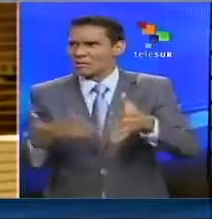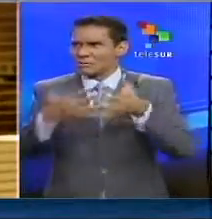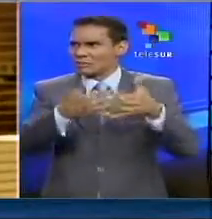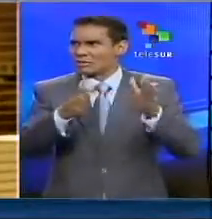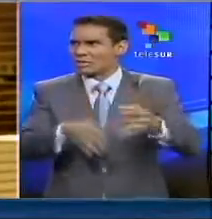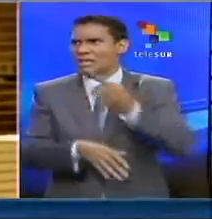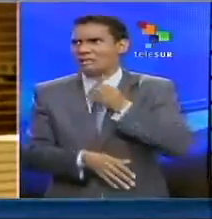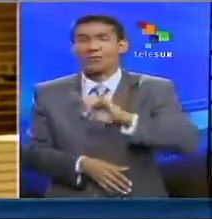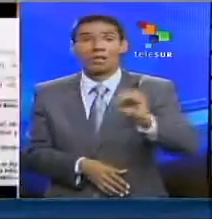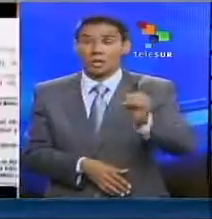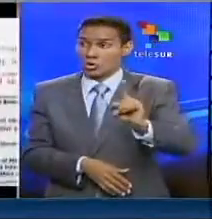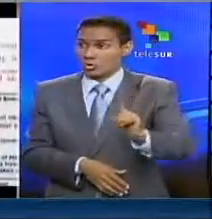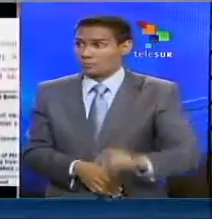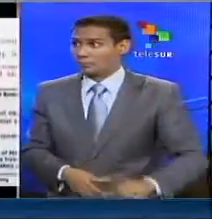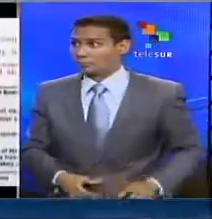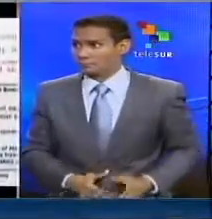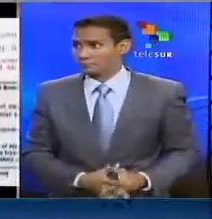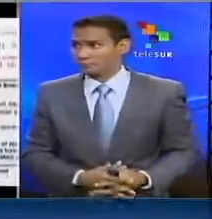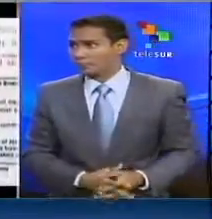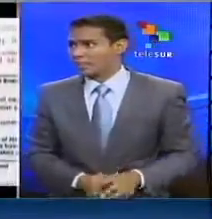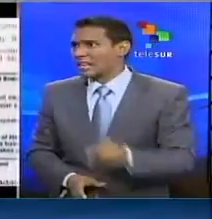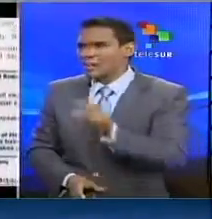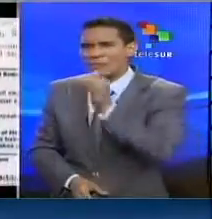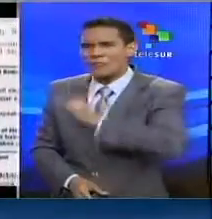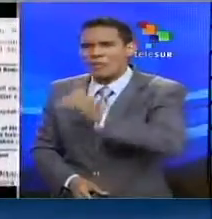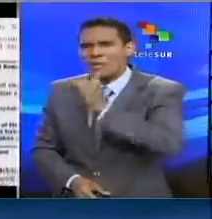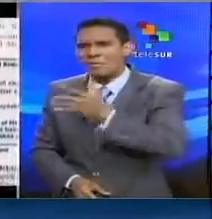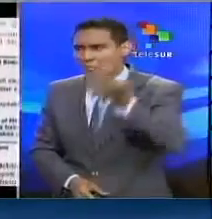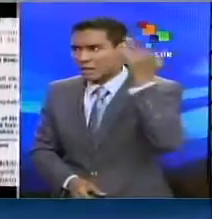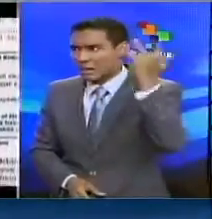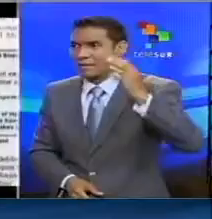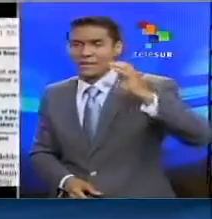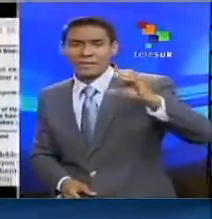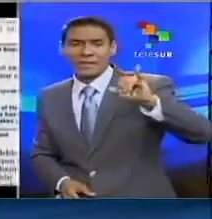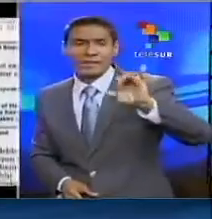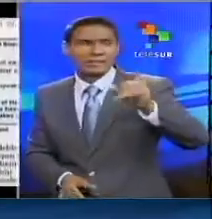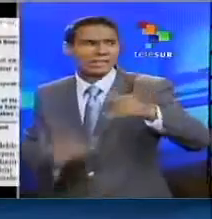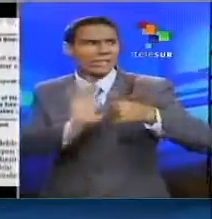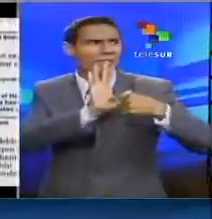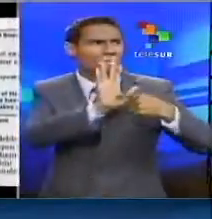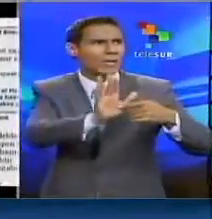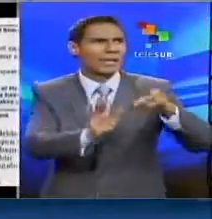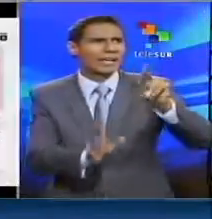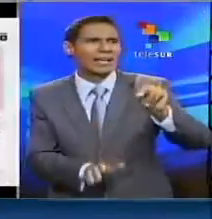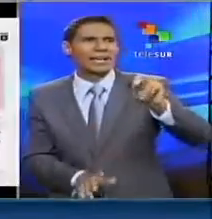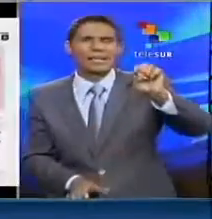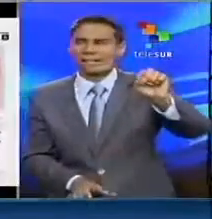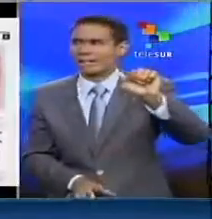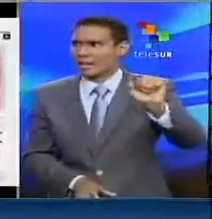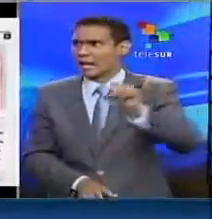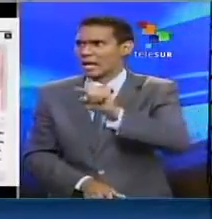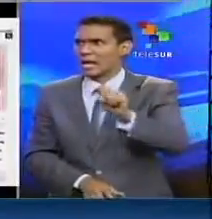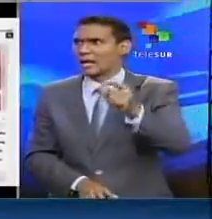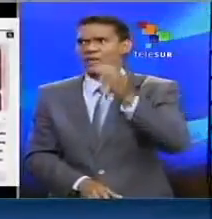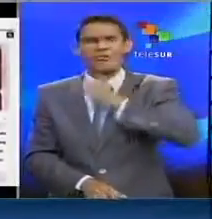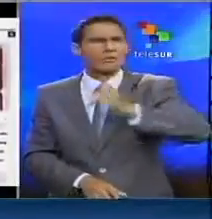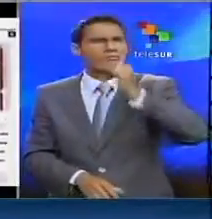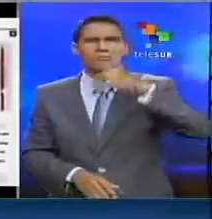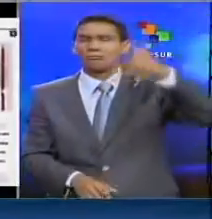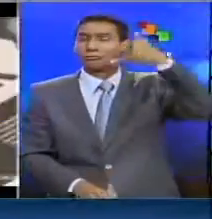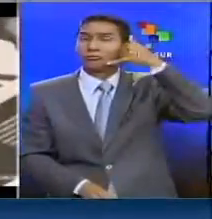y él dijo que no. Las revelaciones del ex técnico de la CIA demostraron que la NSA tenía acceso a registros